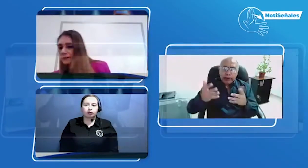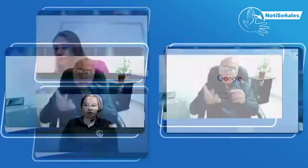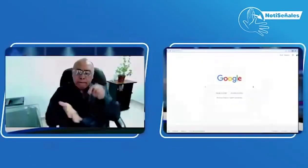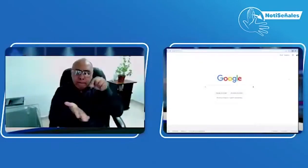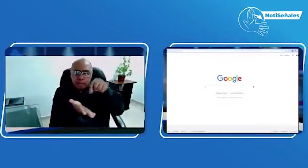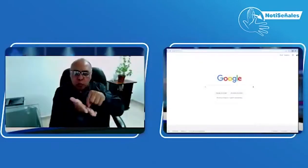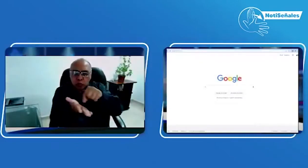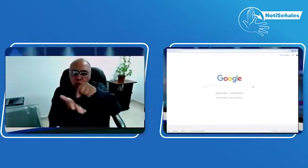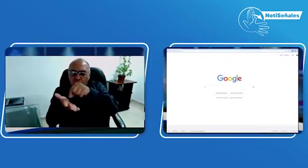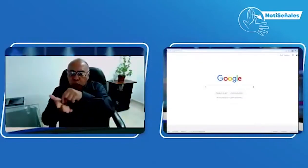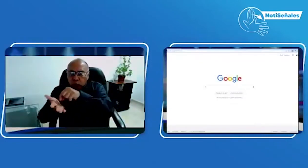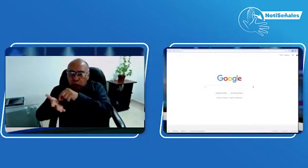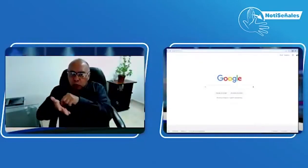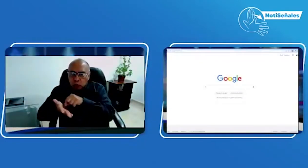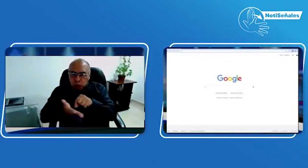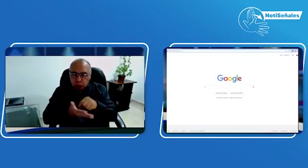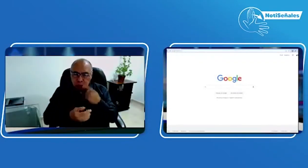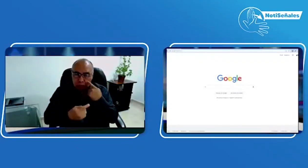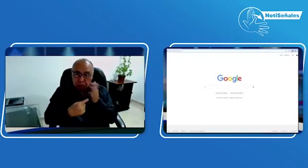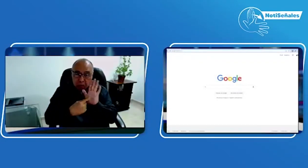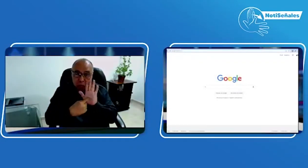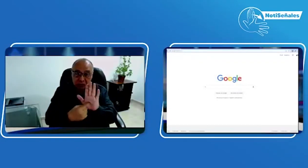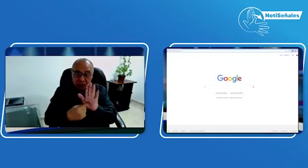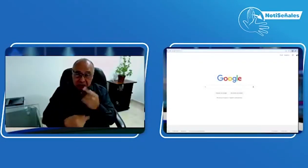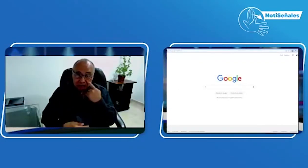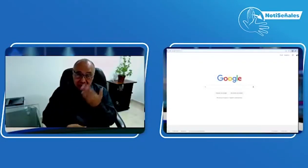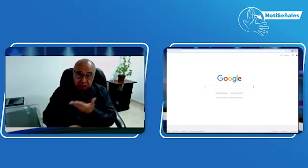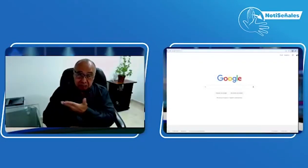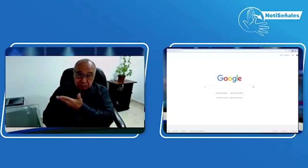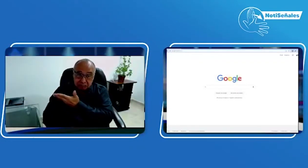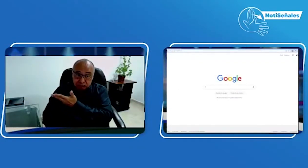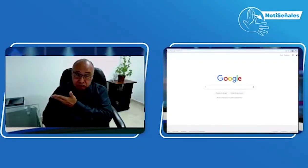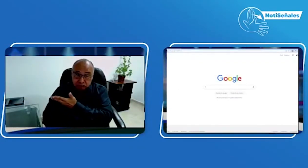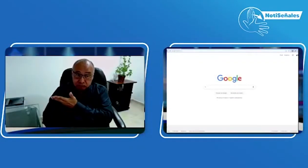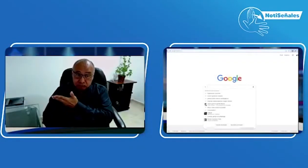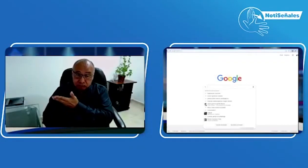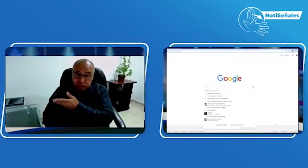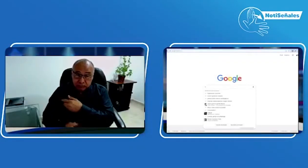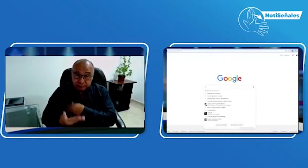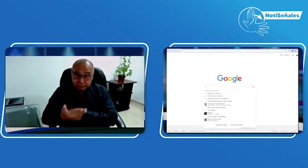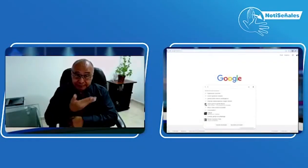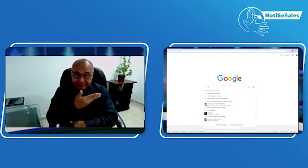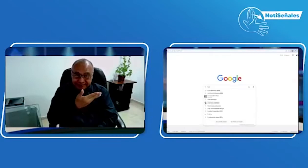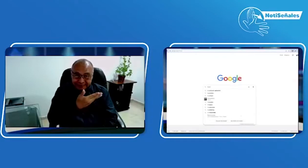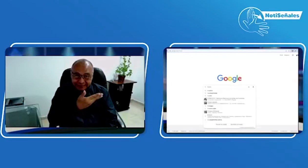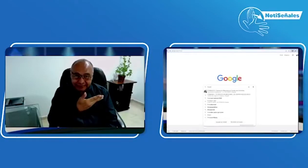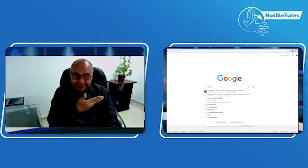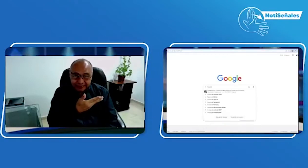web de FENASCOL van a encontrar estos puntos. Podemos incluso verlos de una vez.